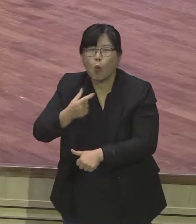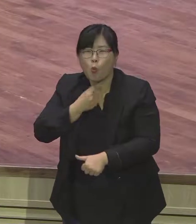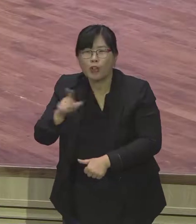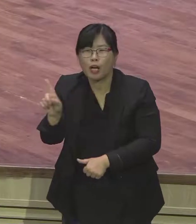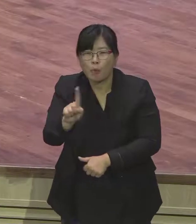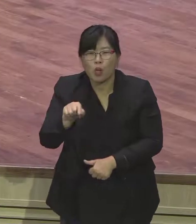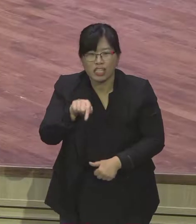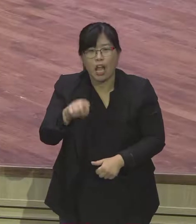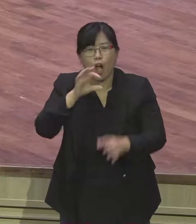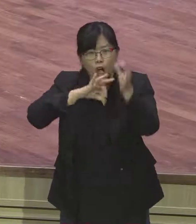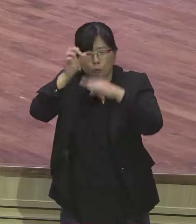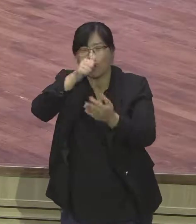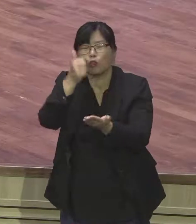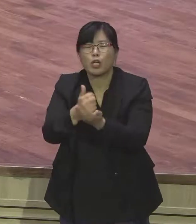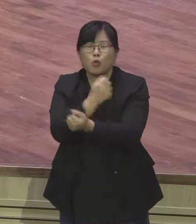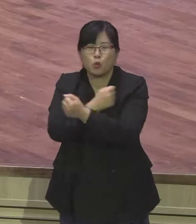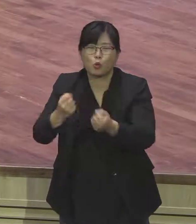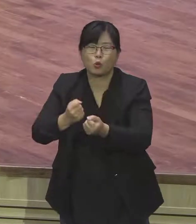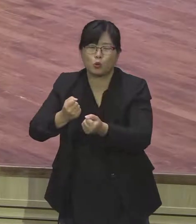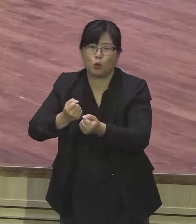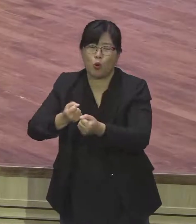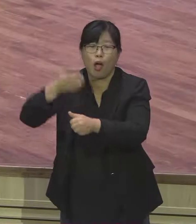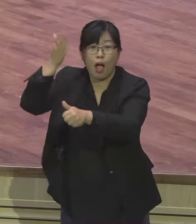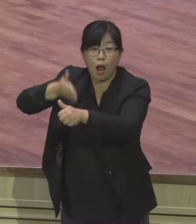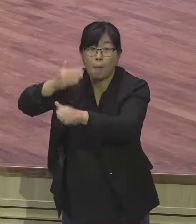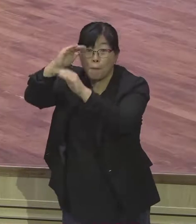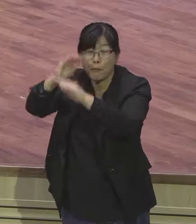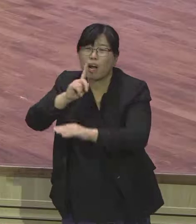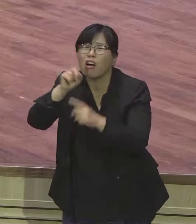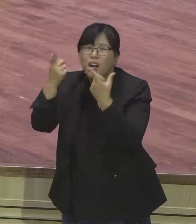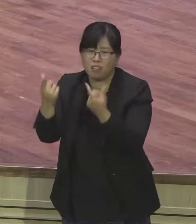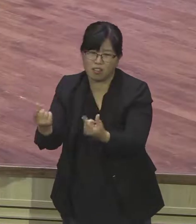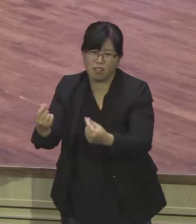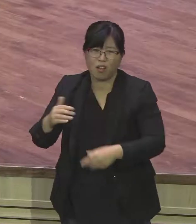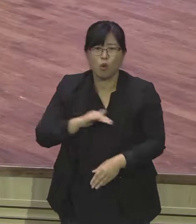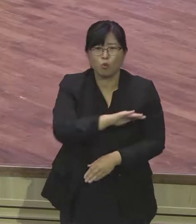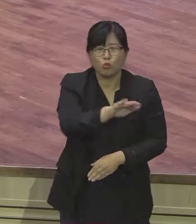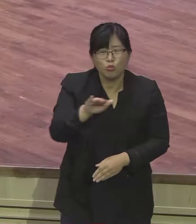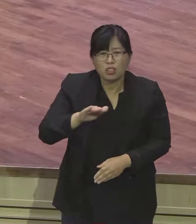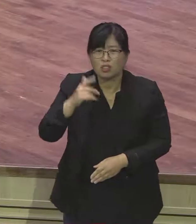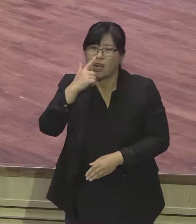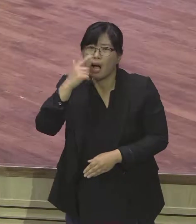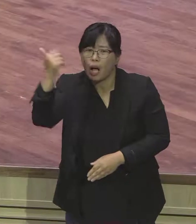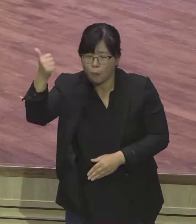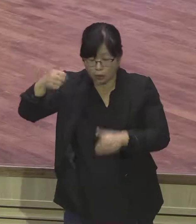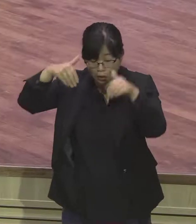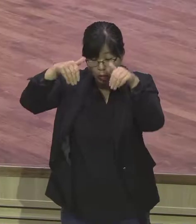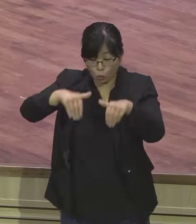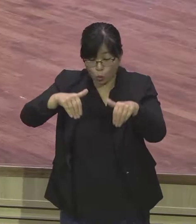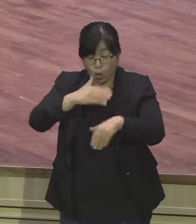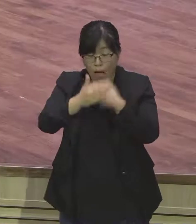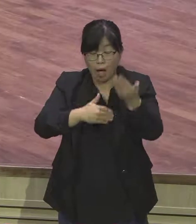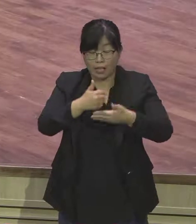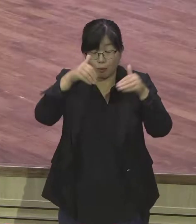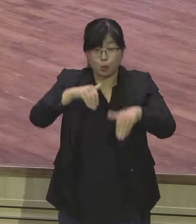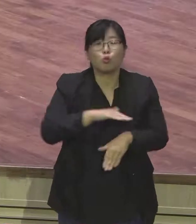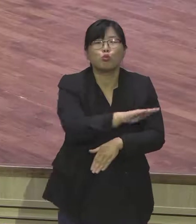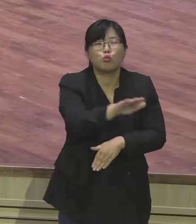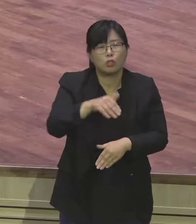용사하진다니 당신 아버지 하나님의 종들인 우리 죄를 이제 용사하소서 하며 요셉이 그들이